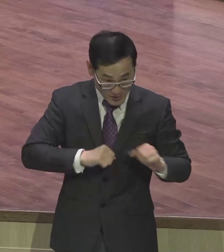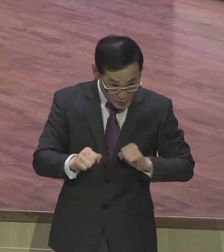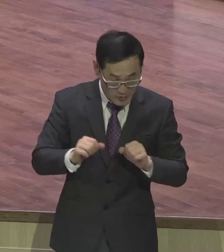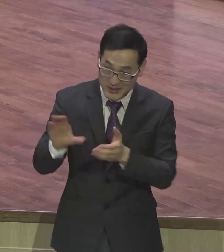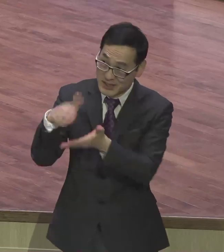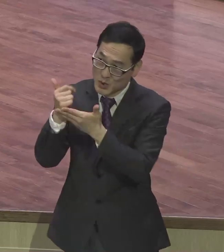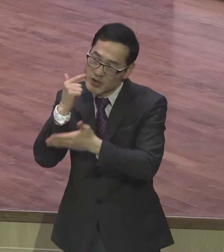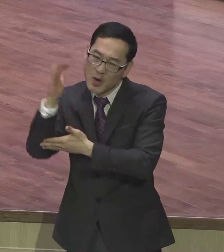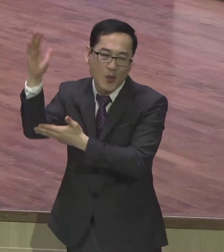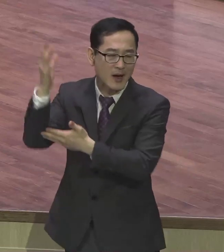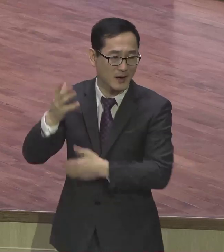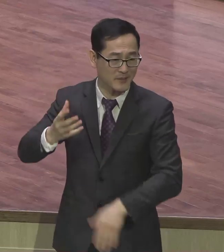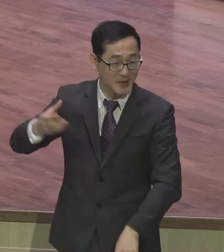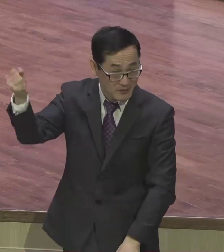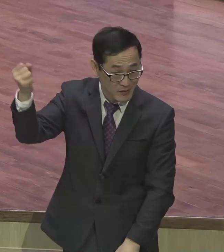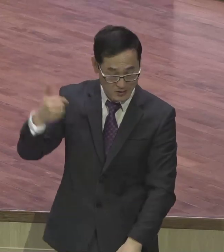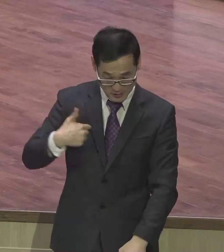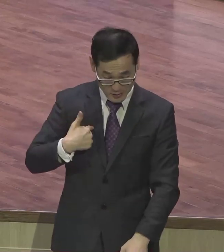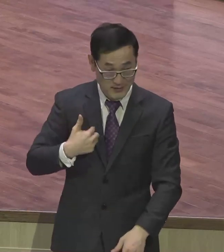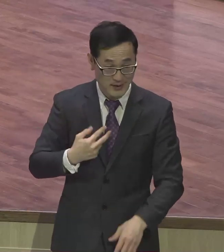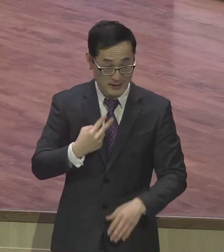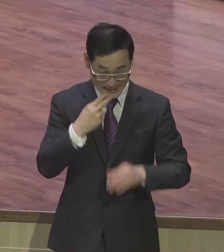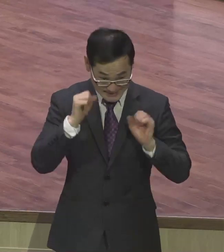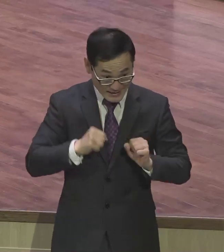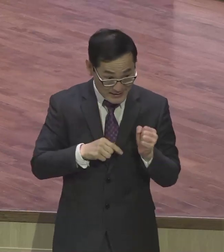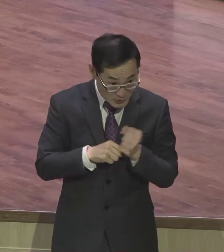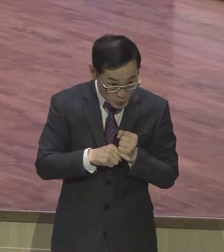사는 것이 그리스도니 죽는 것도 유익함이라